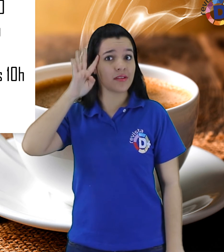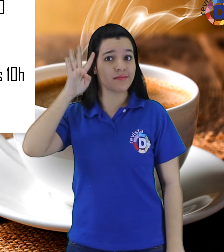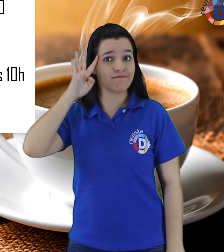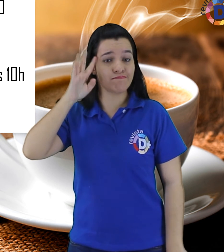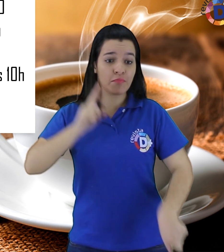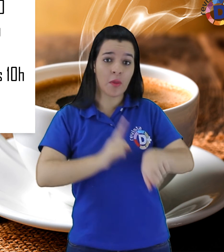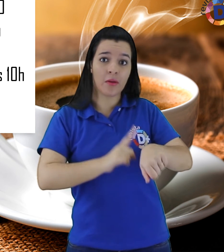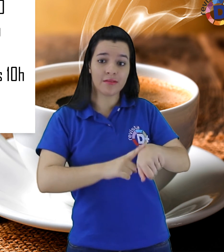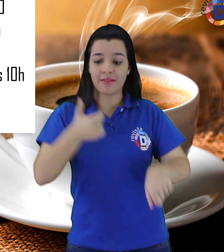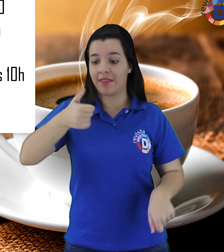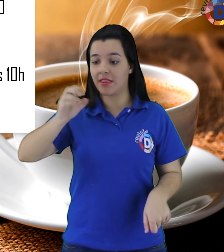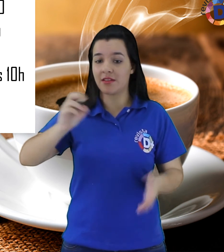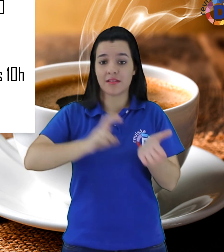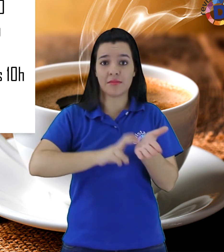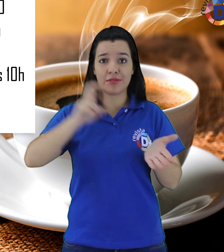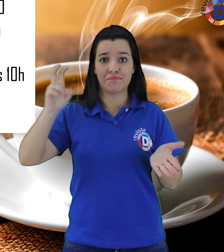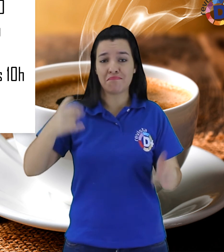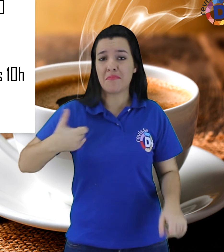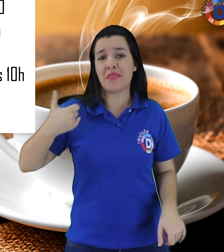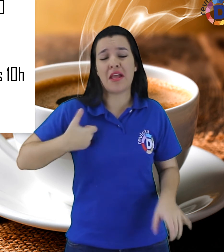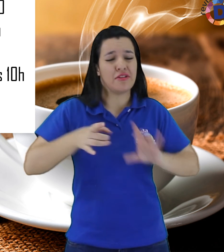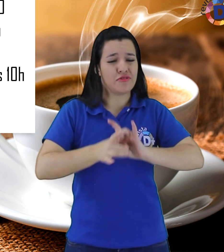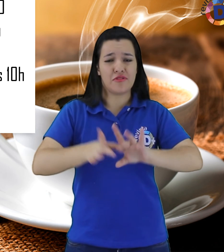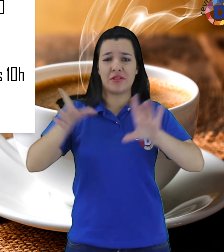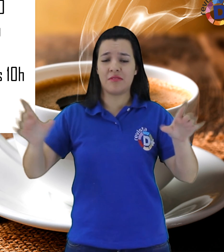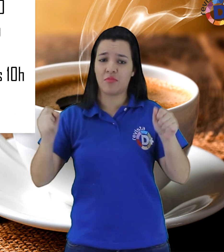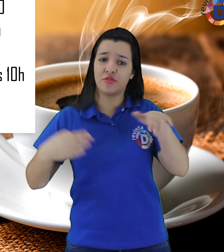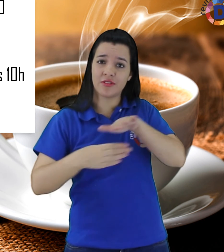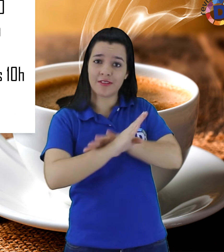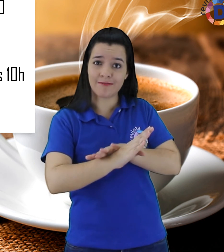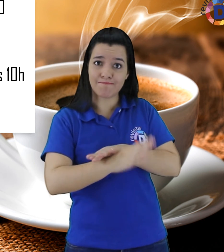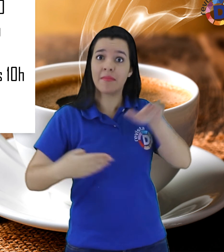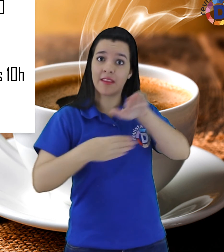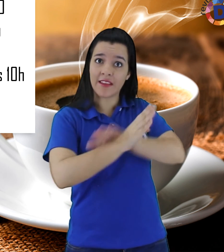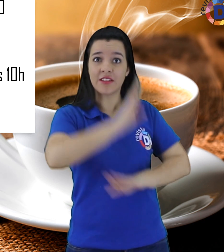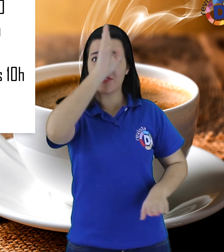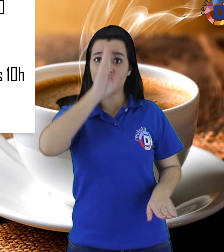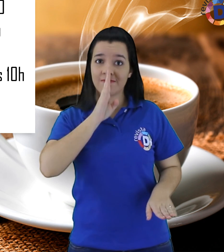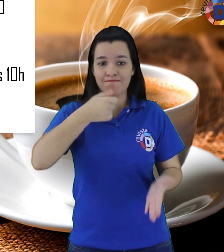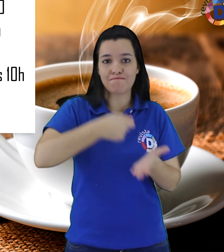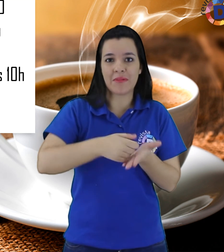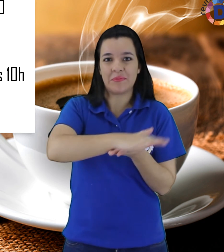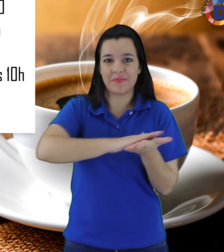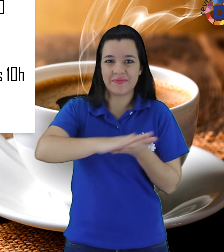Às 10 horas Classificação Livre Entrada Franca Talca